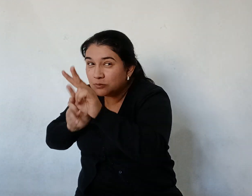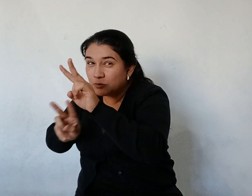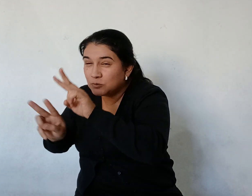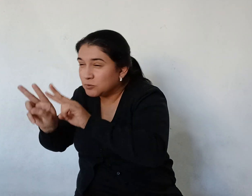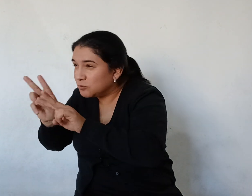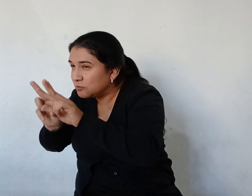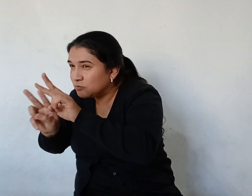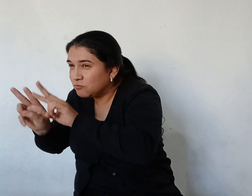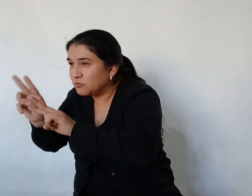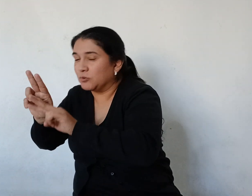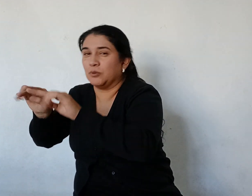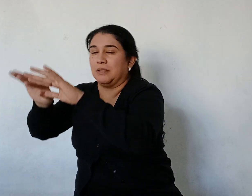uno del